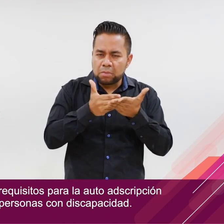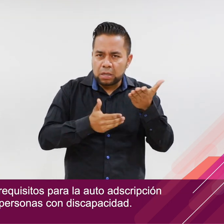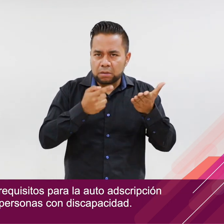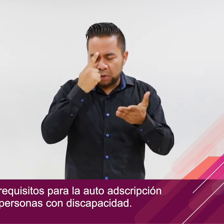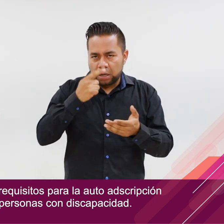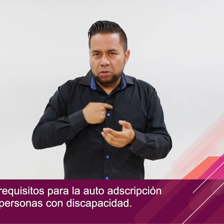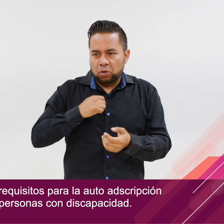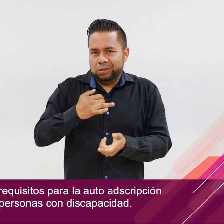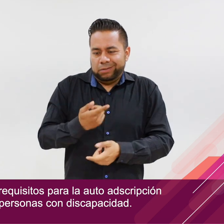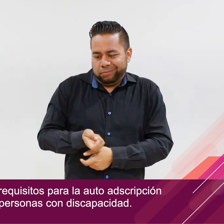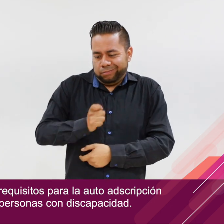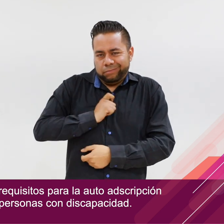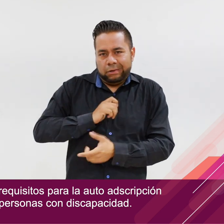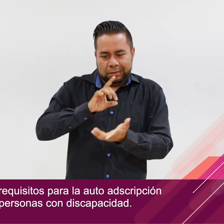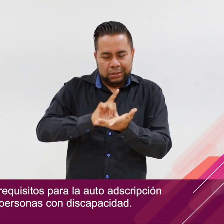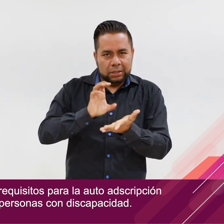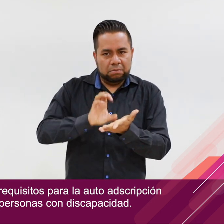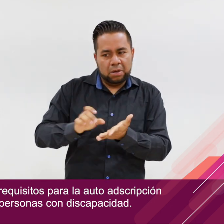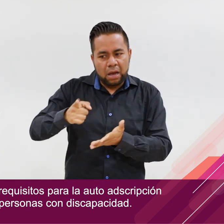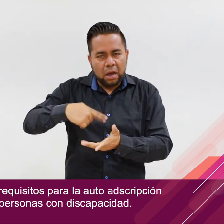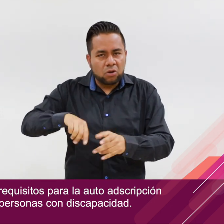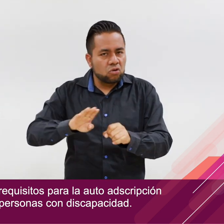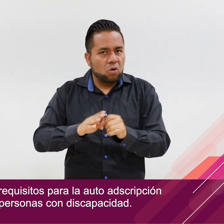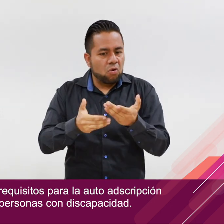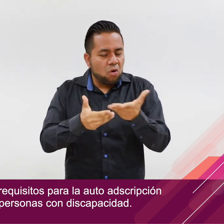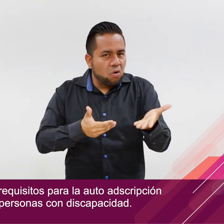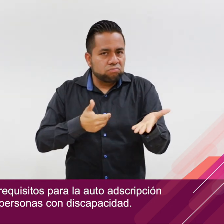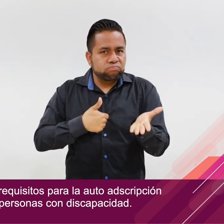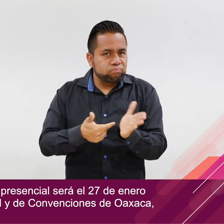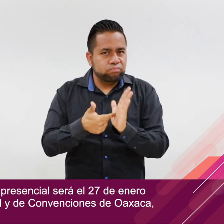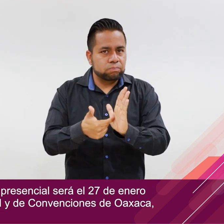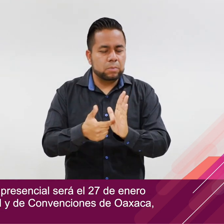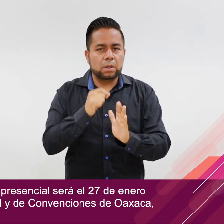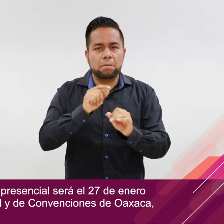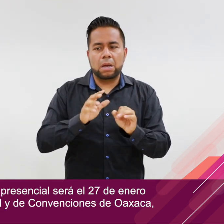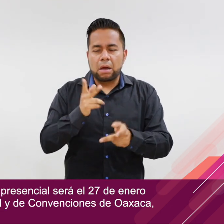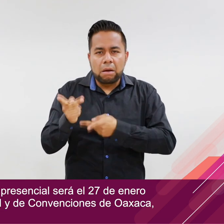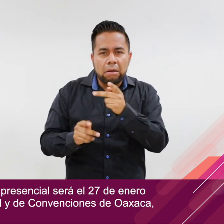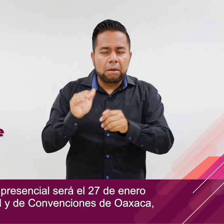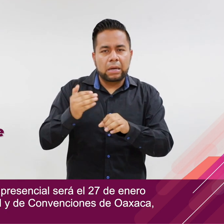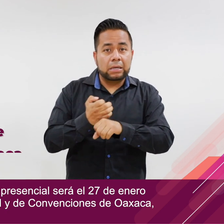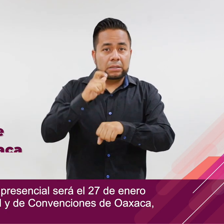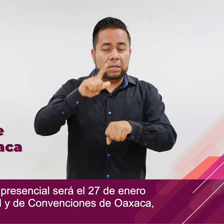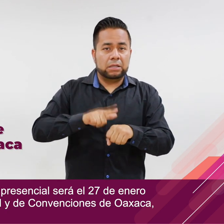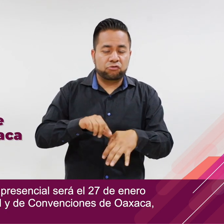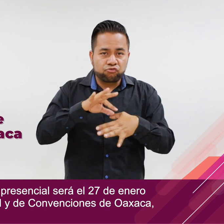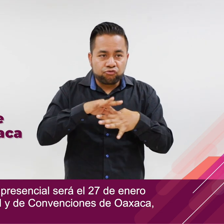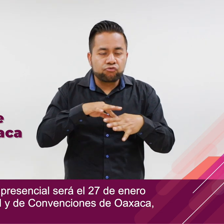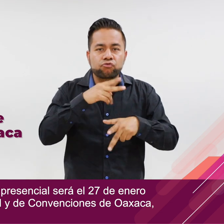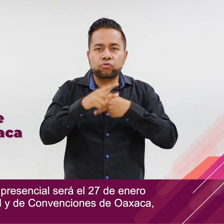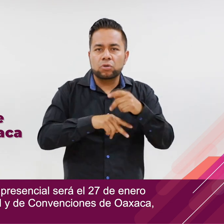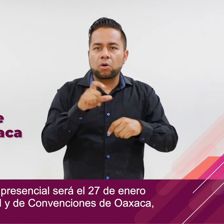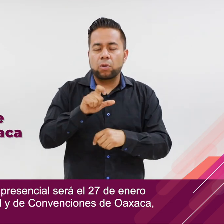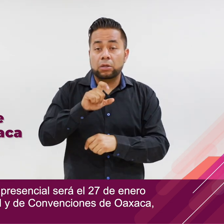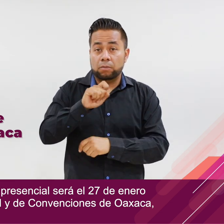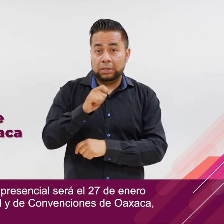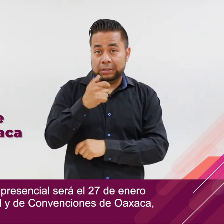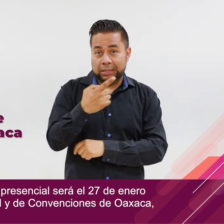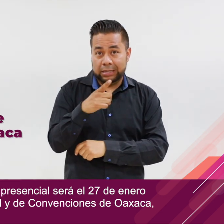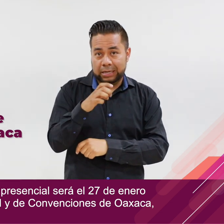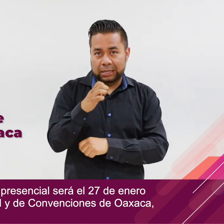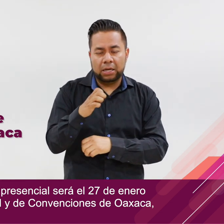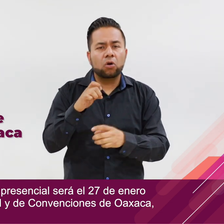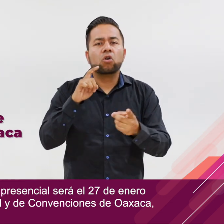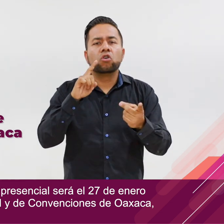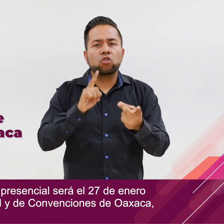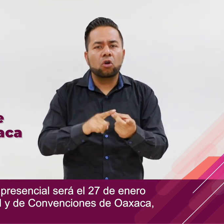la autopsicción calificada de las personas con discapacidad. La consulta estatal presencial será el 27 de enero en el Centro